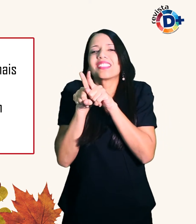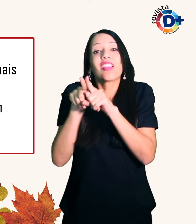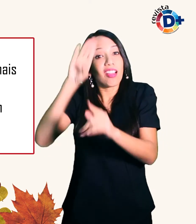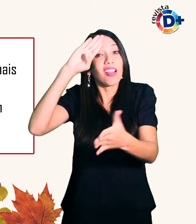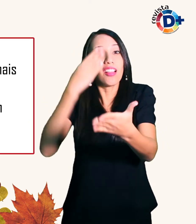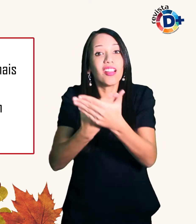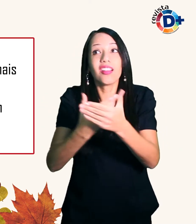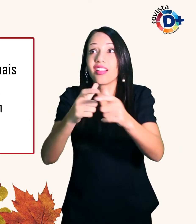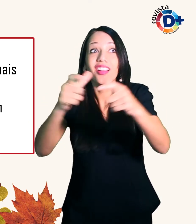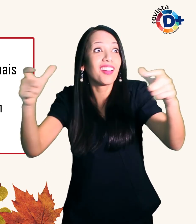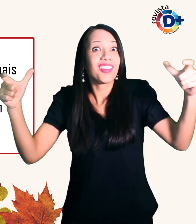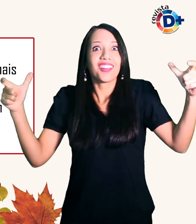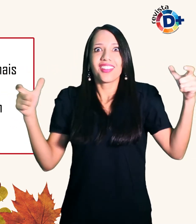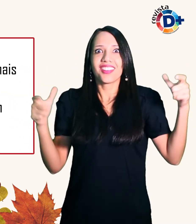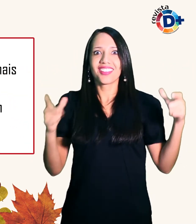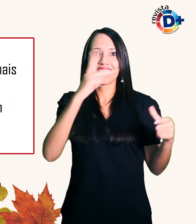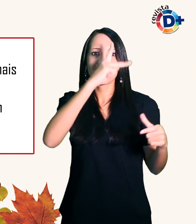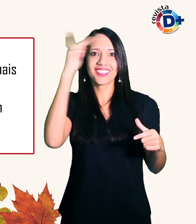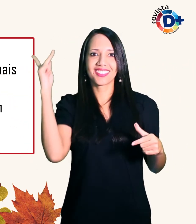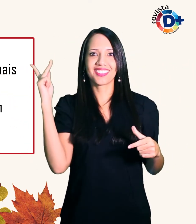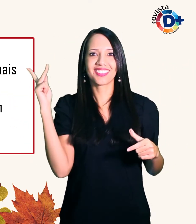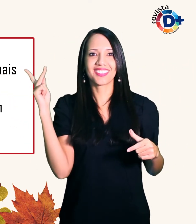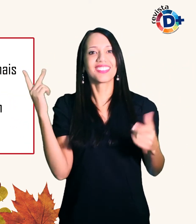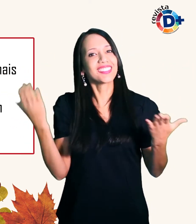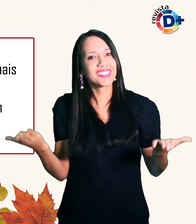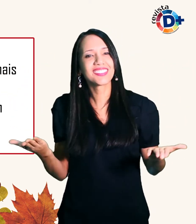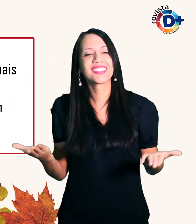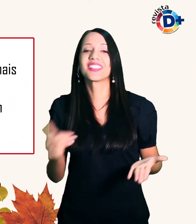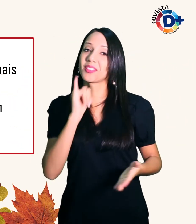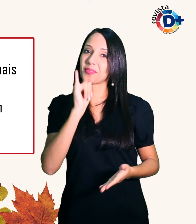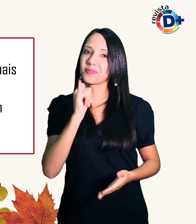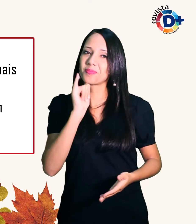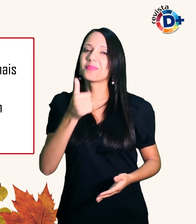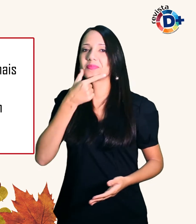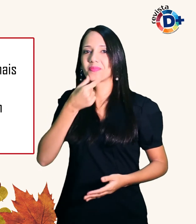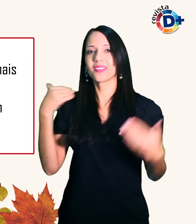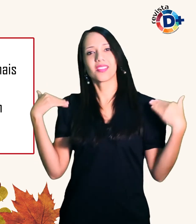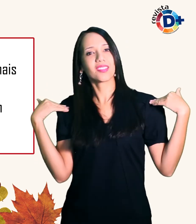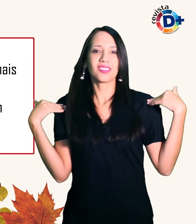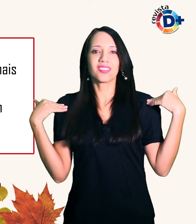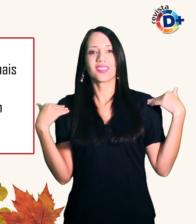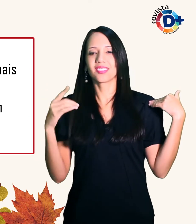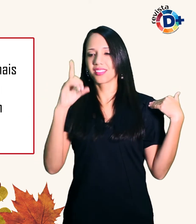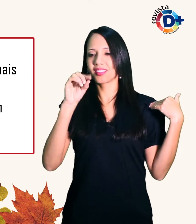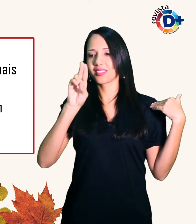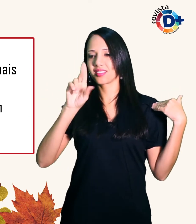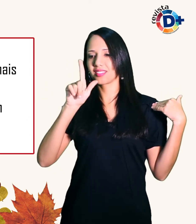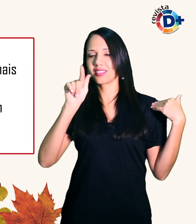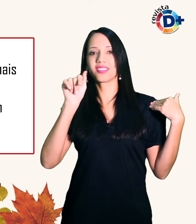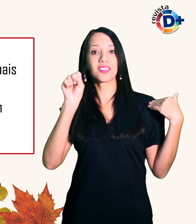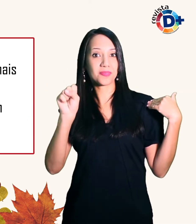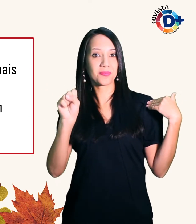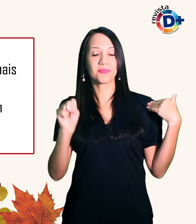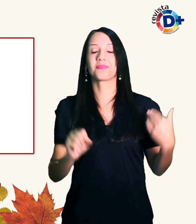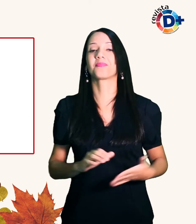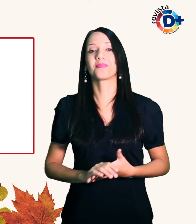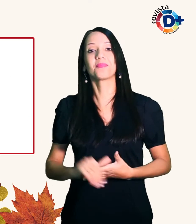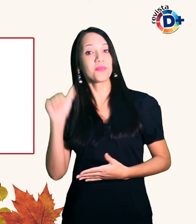maioria das pessoas Analisa Douglas Milena conta que já tiveram várias brigas em que foi